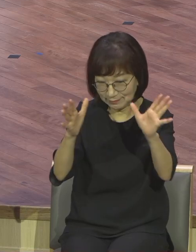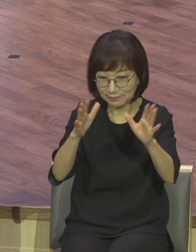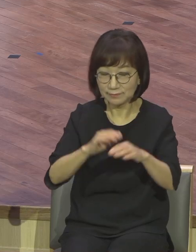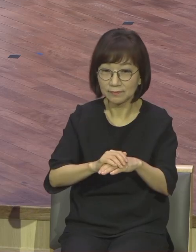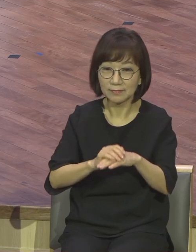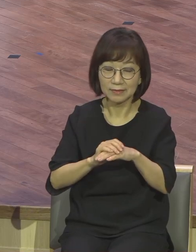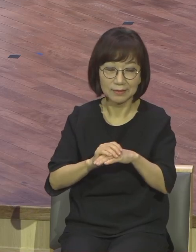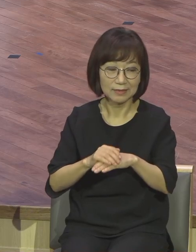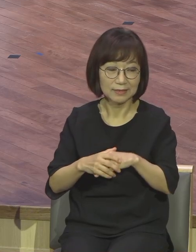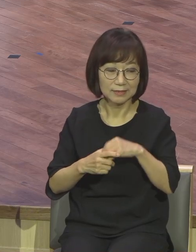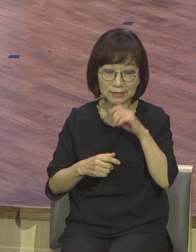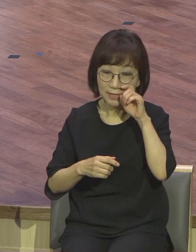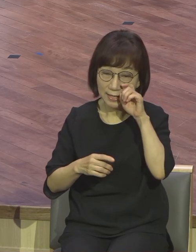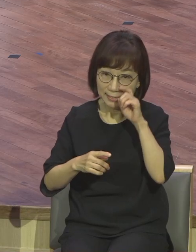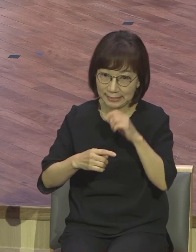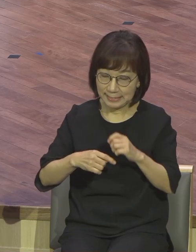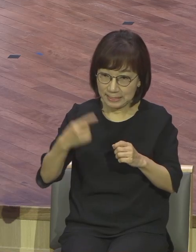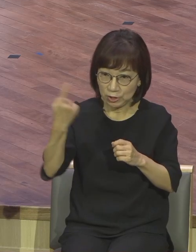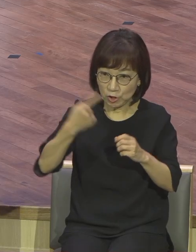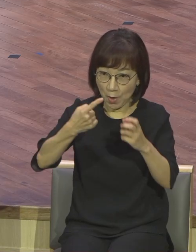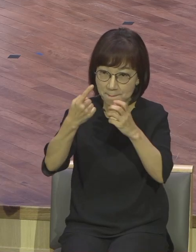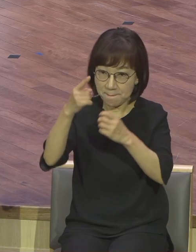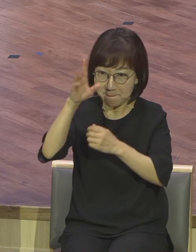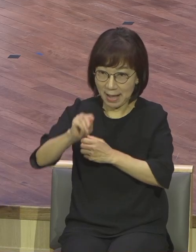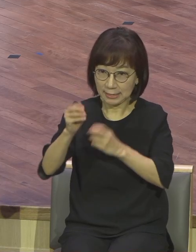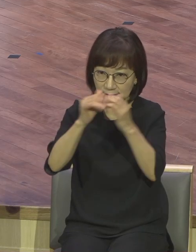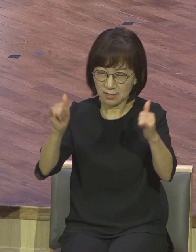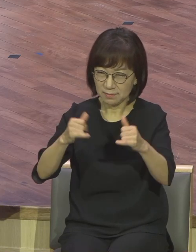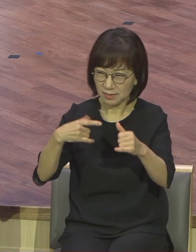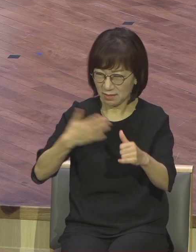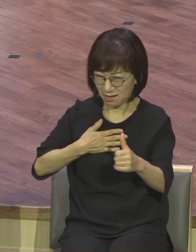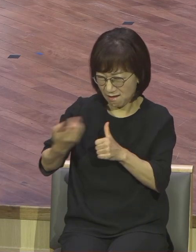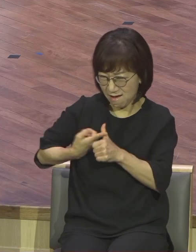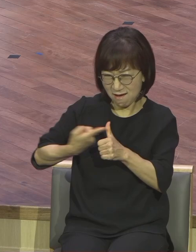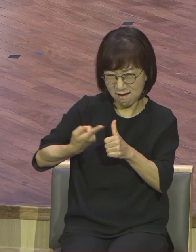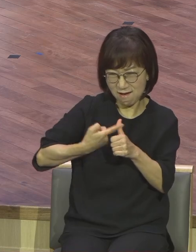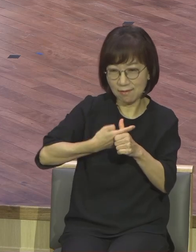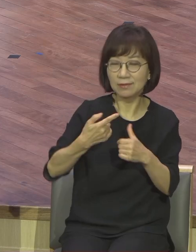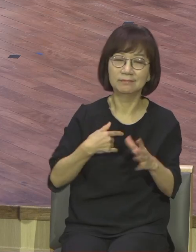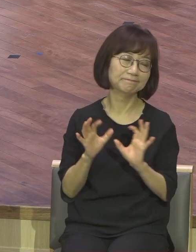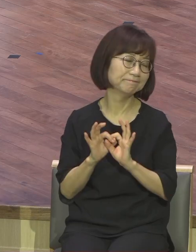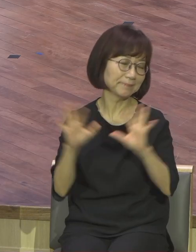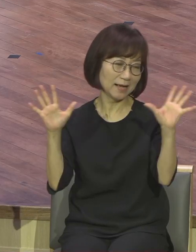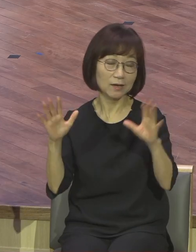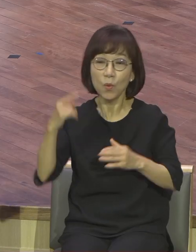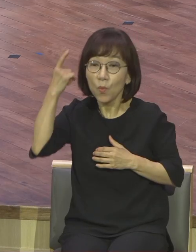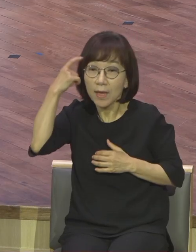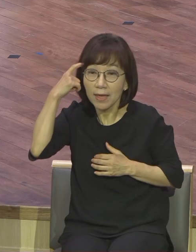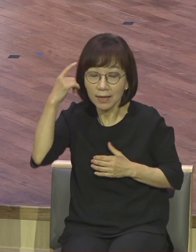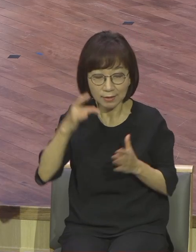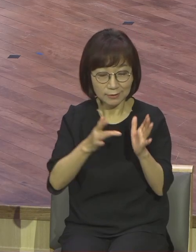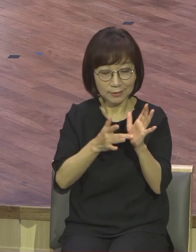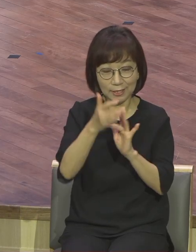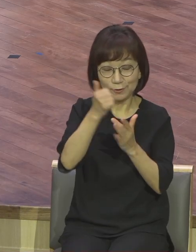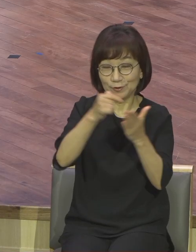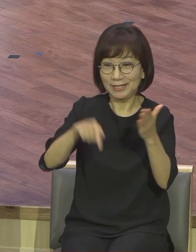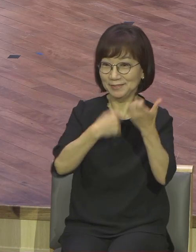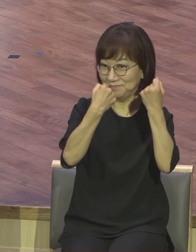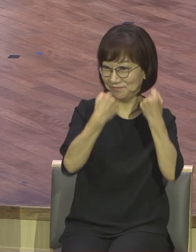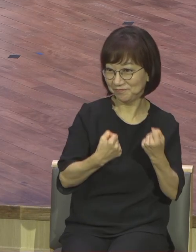다 저주해도 저주 없어요. 예수 안에 있는 사람 세상에 모든 사람이 나를